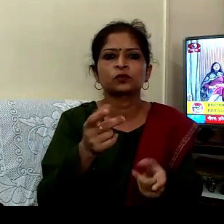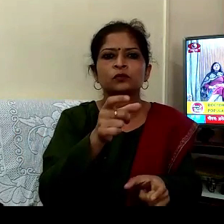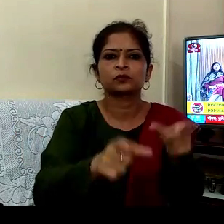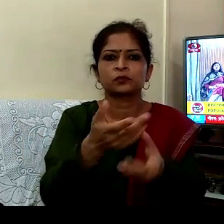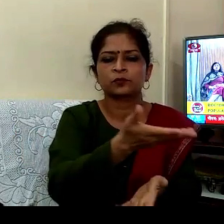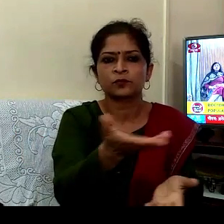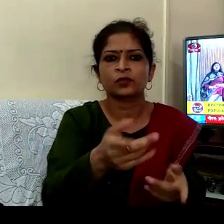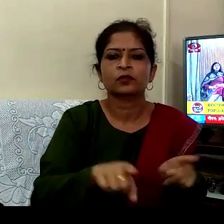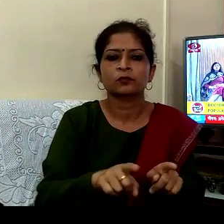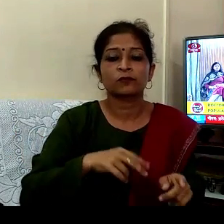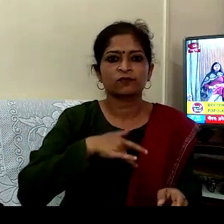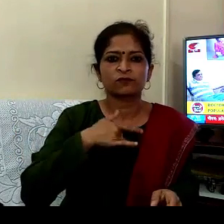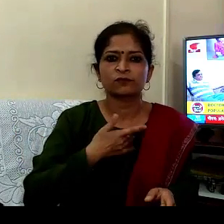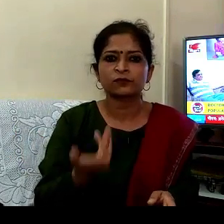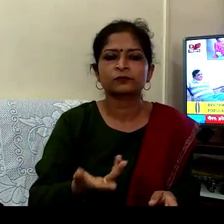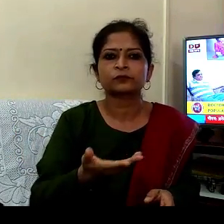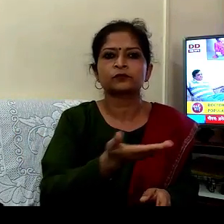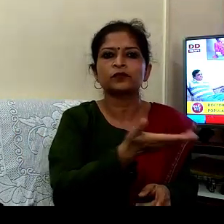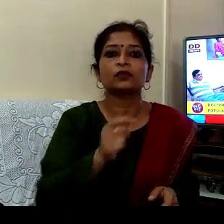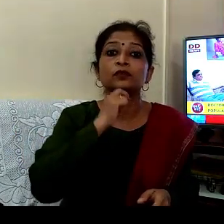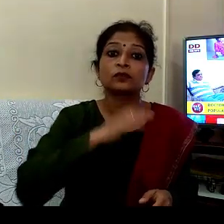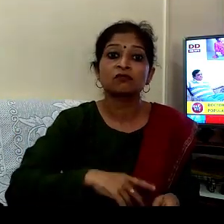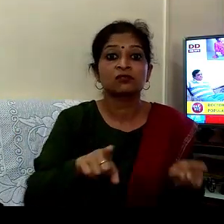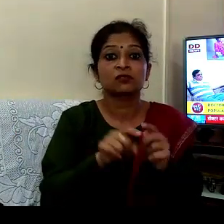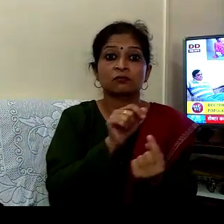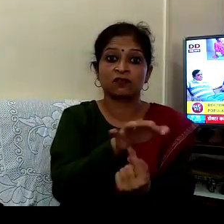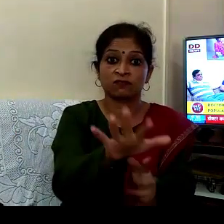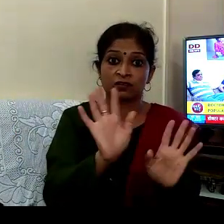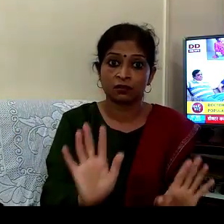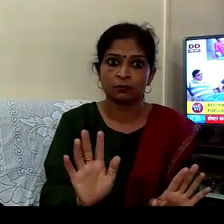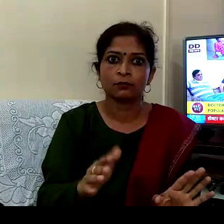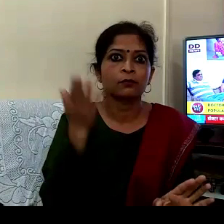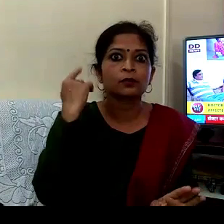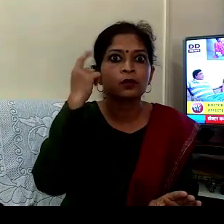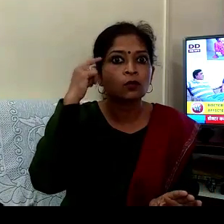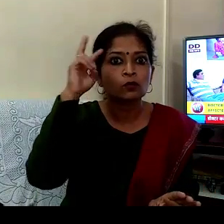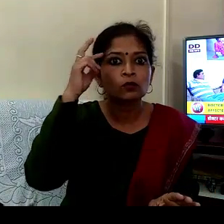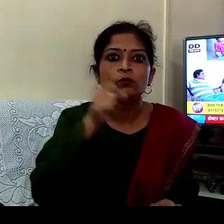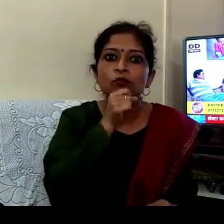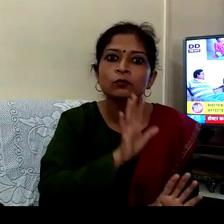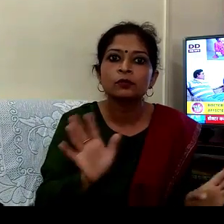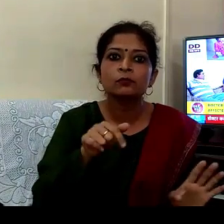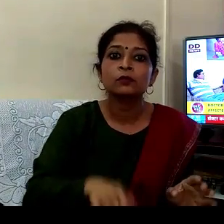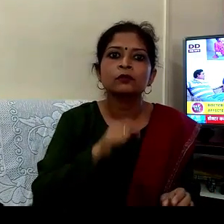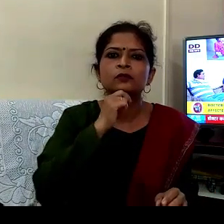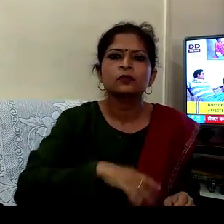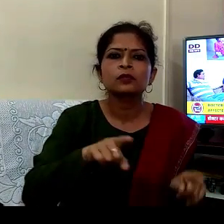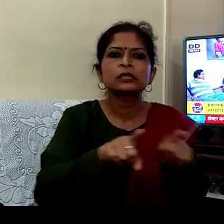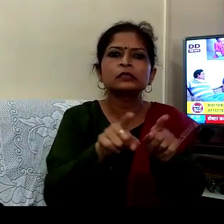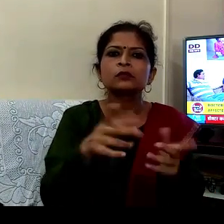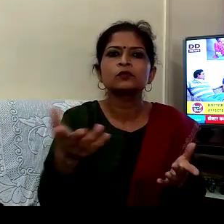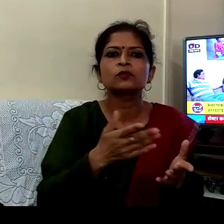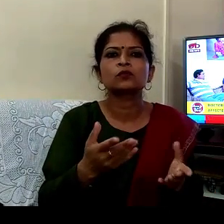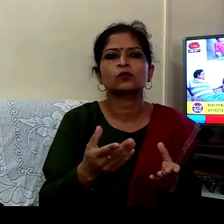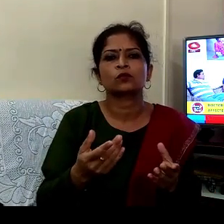واقع کرم مجھول وراد ان كانت تبنید انکہ بنا احترام انکہ بڑھل دیسیز